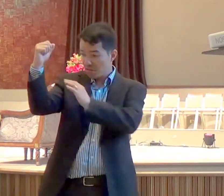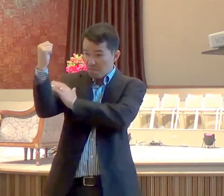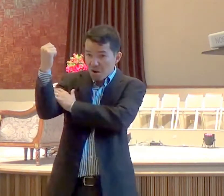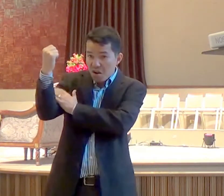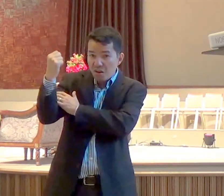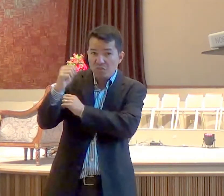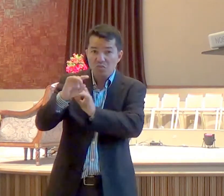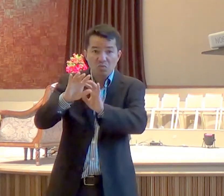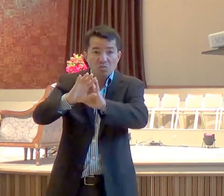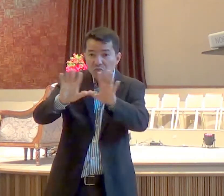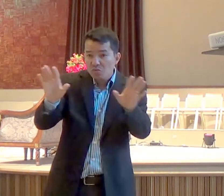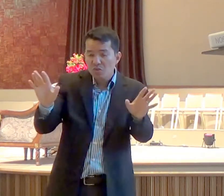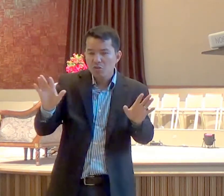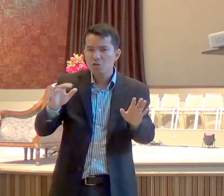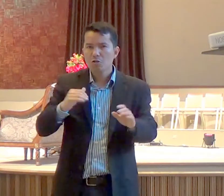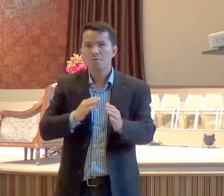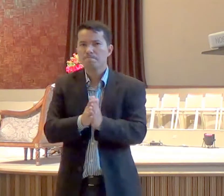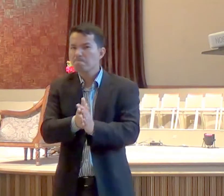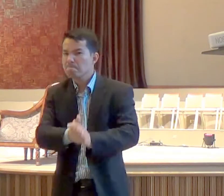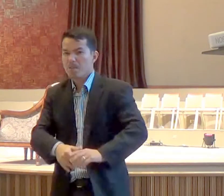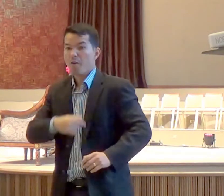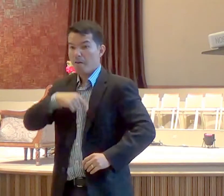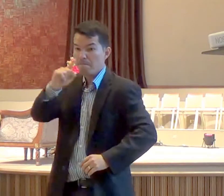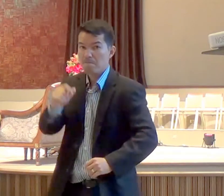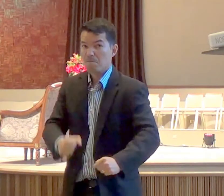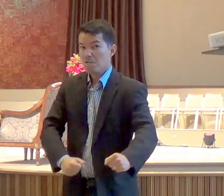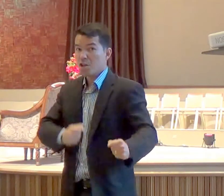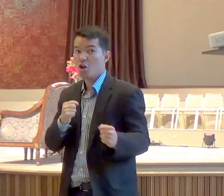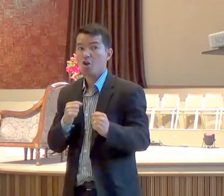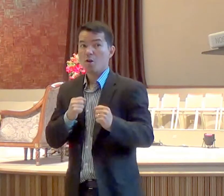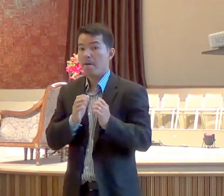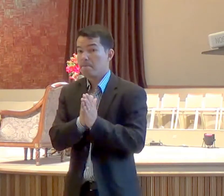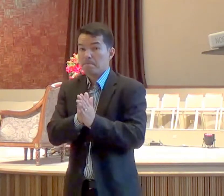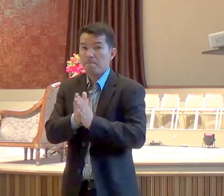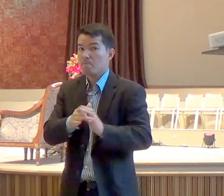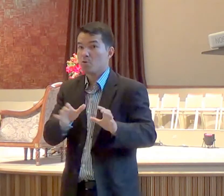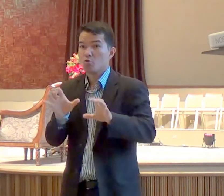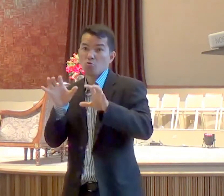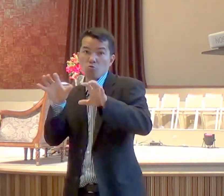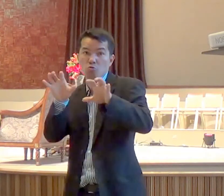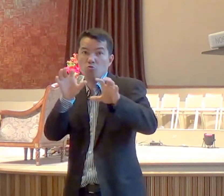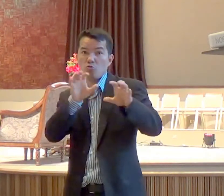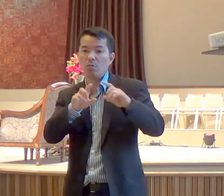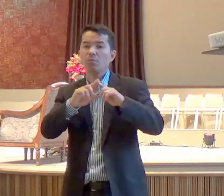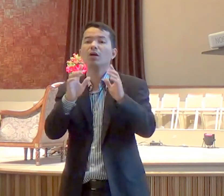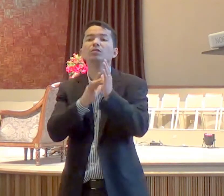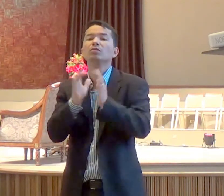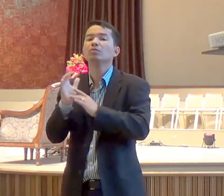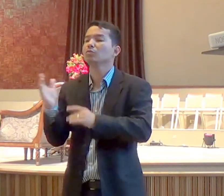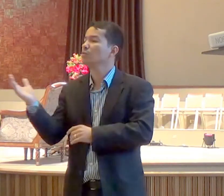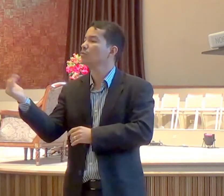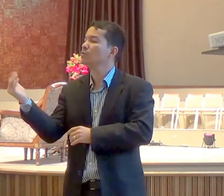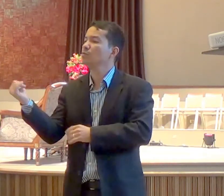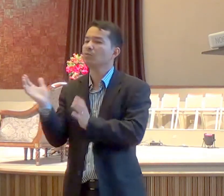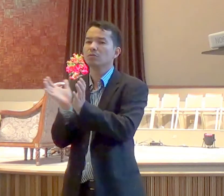o Senhor chamou os seus discípulos, deu-lhes um sabão, vocês não creram,